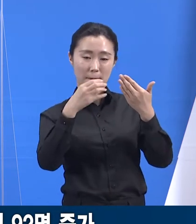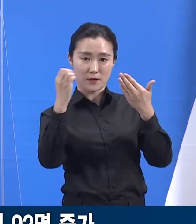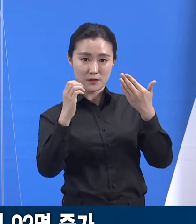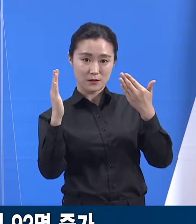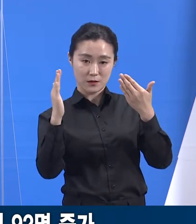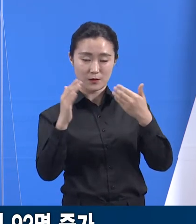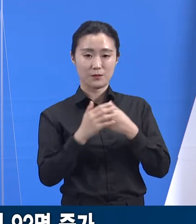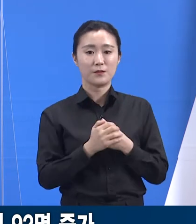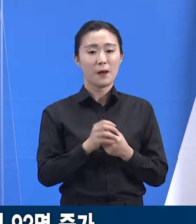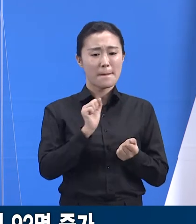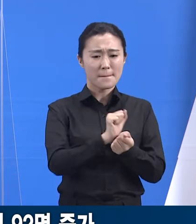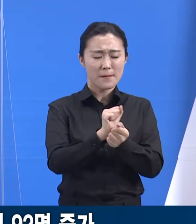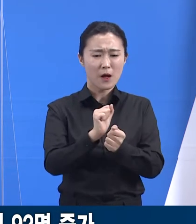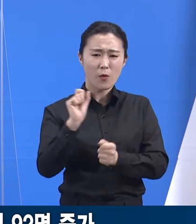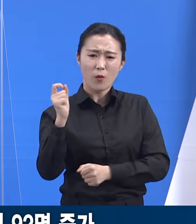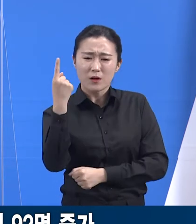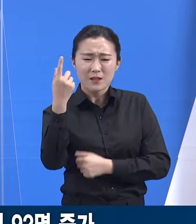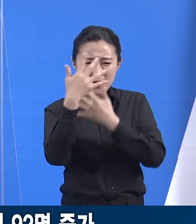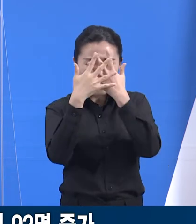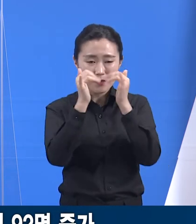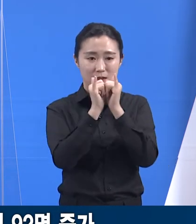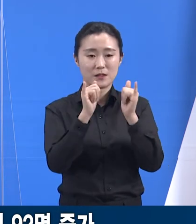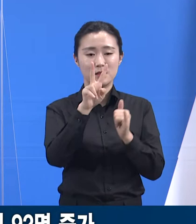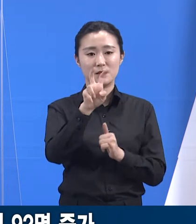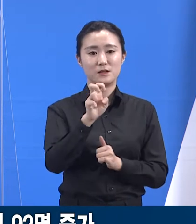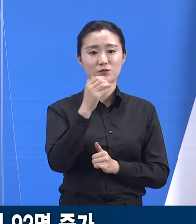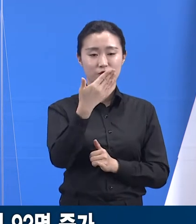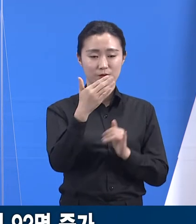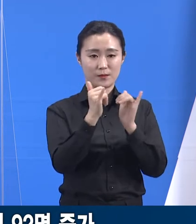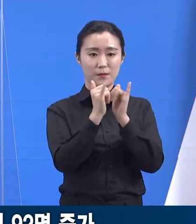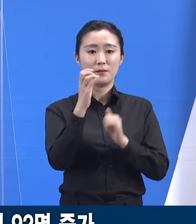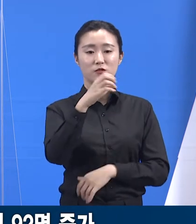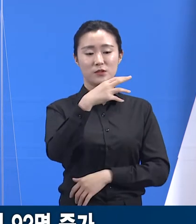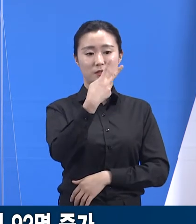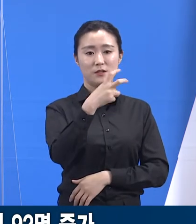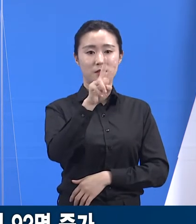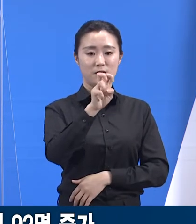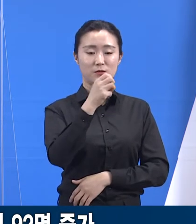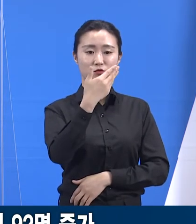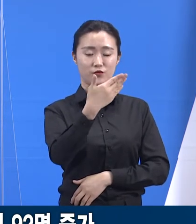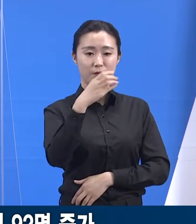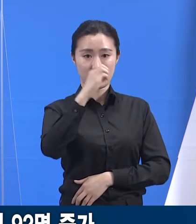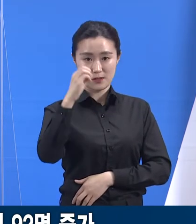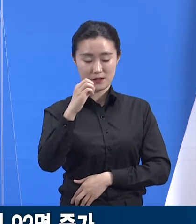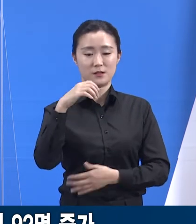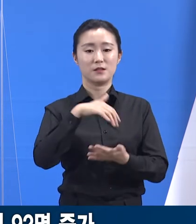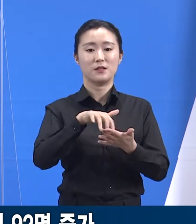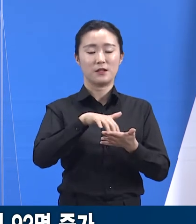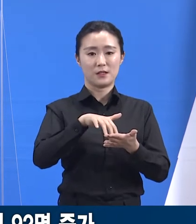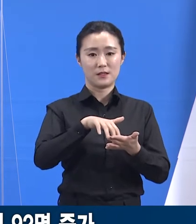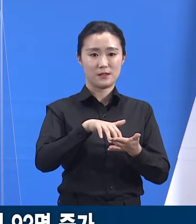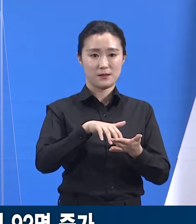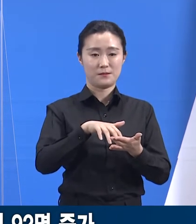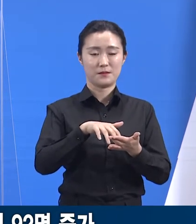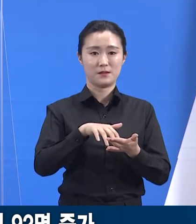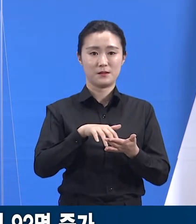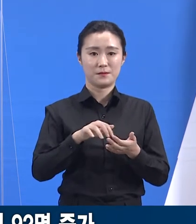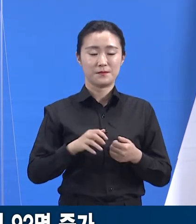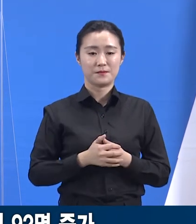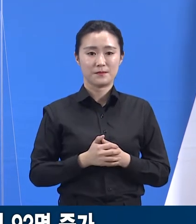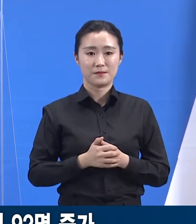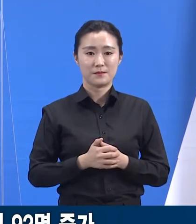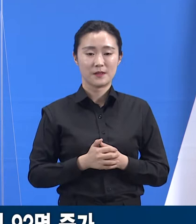확진자는 29.3%인 27명입니다. 외국인 확진자는 4.3%인